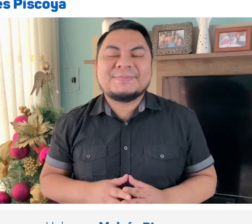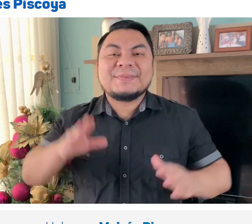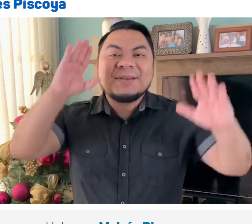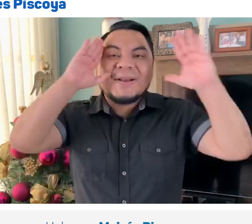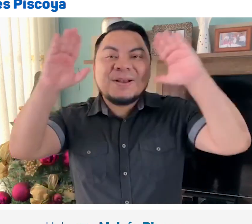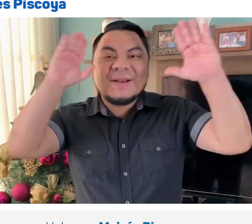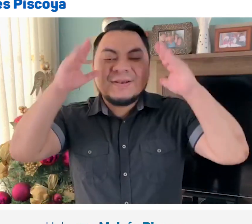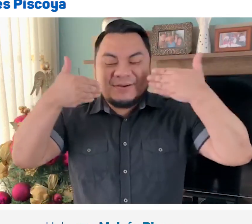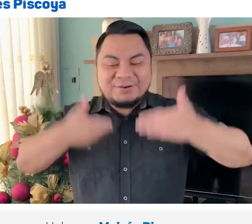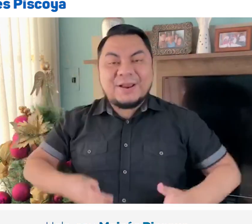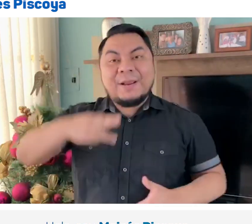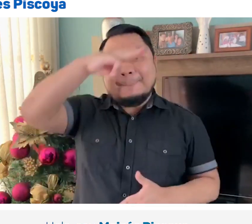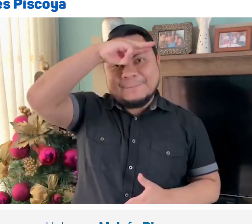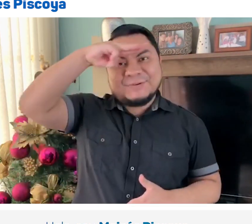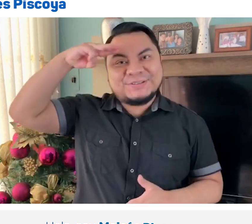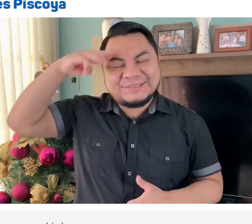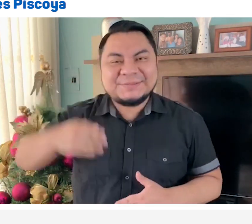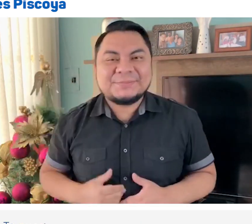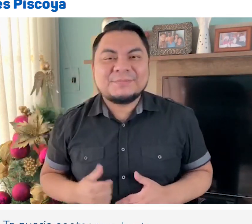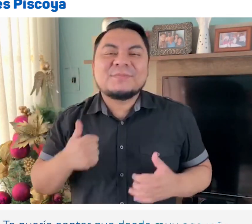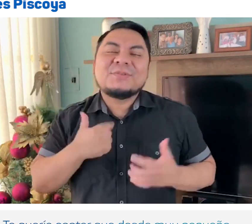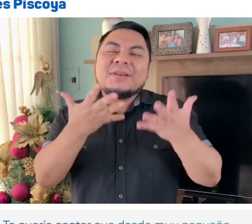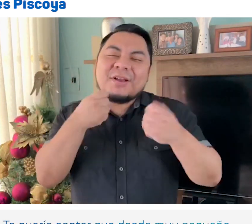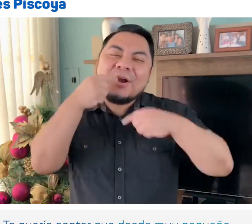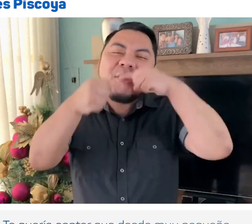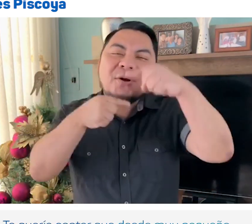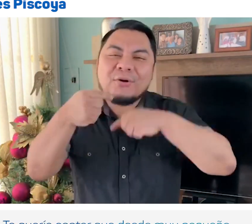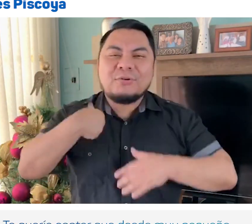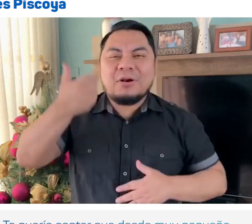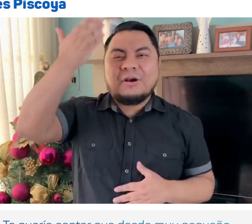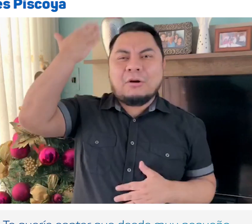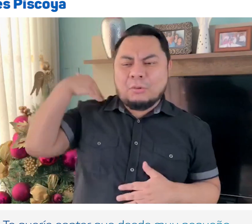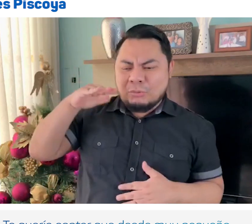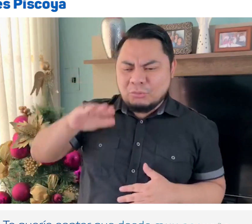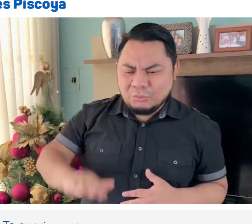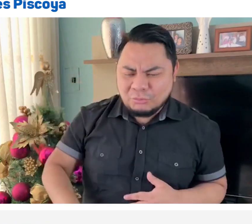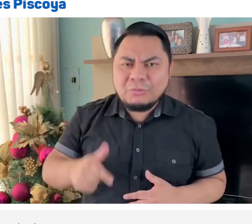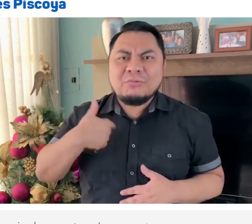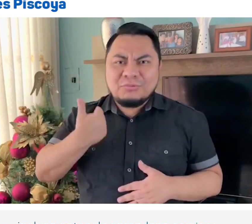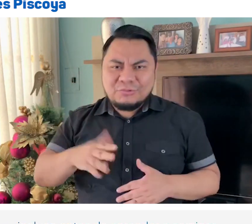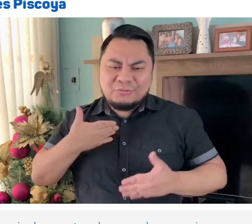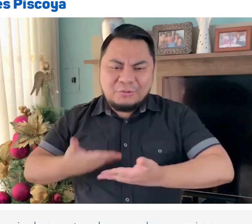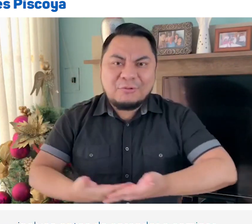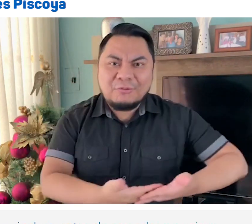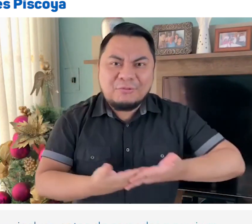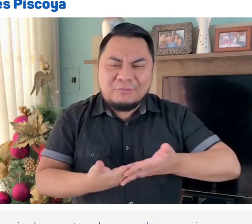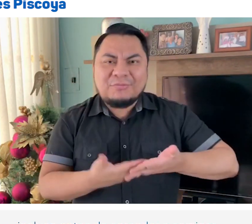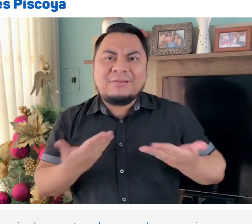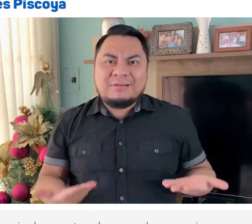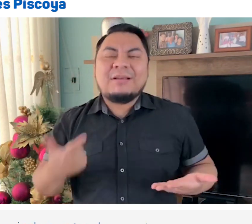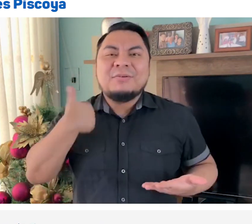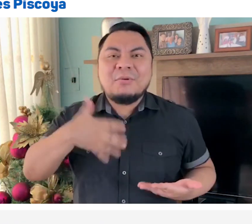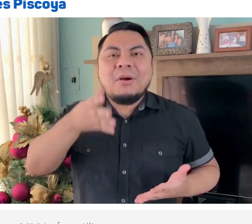Hola, soy Moisés Piscolla y te quería contar que desde muy pequeño, incluso antes de